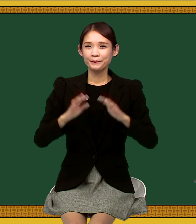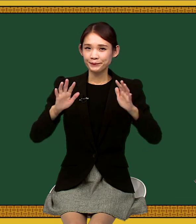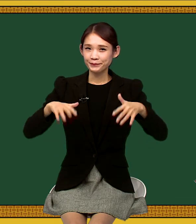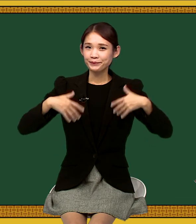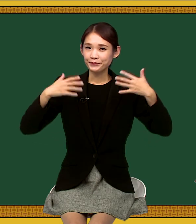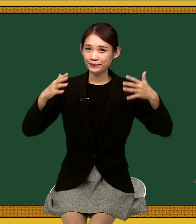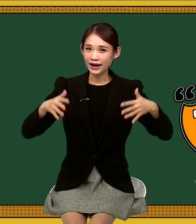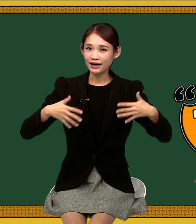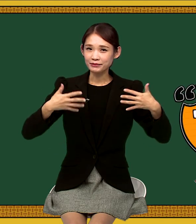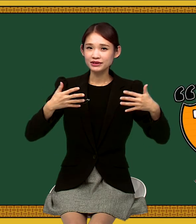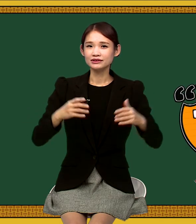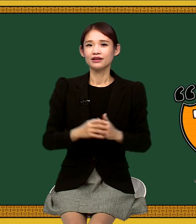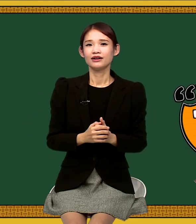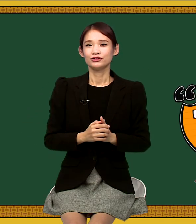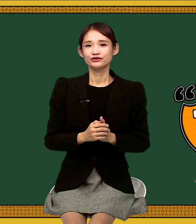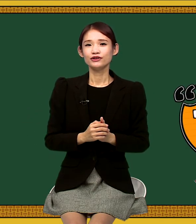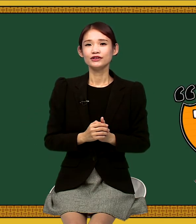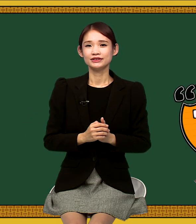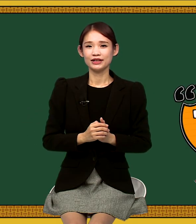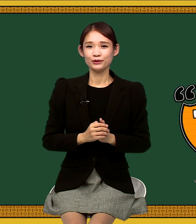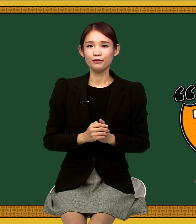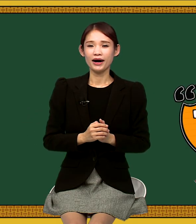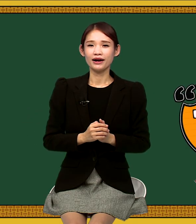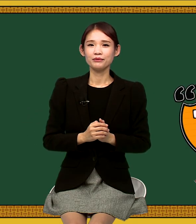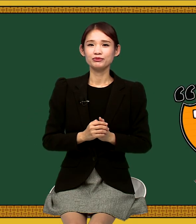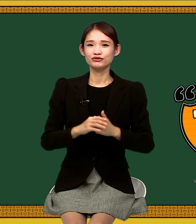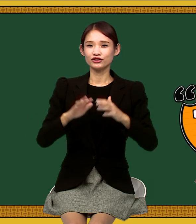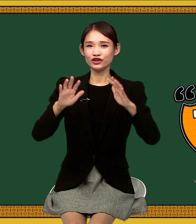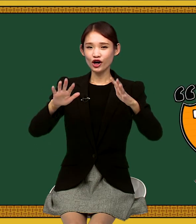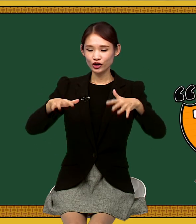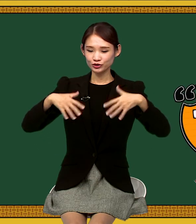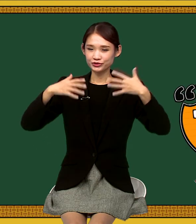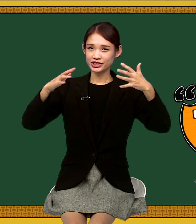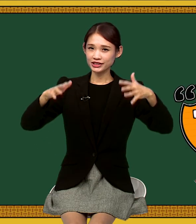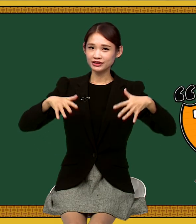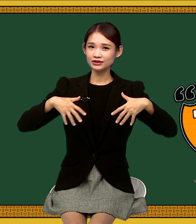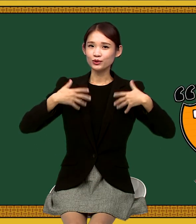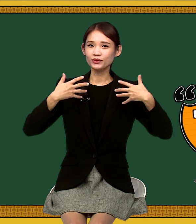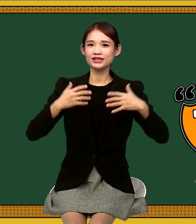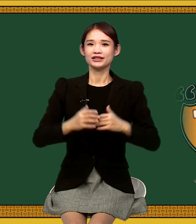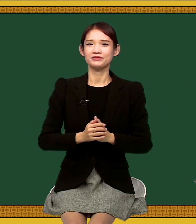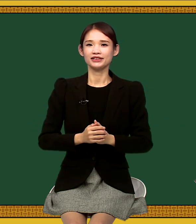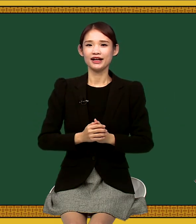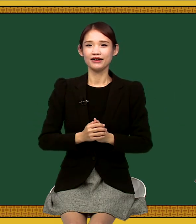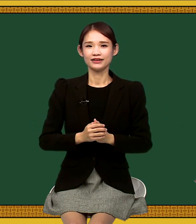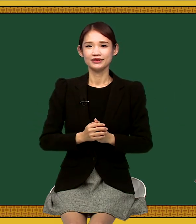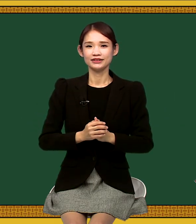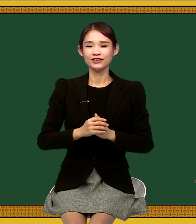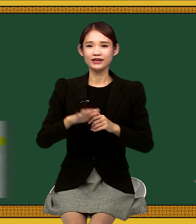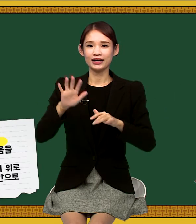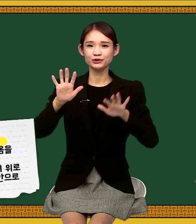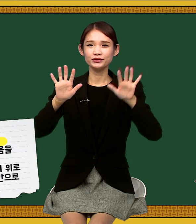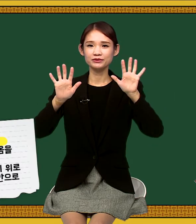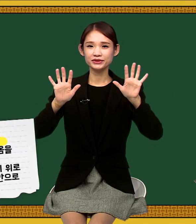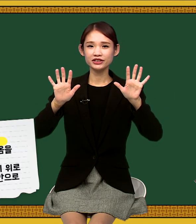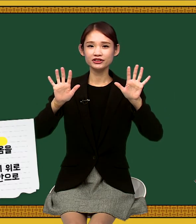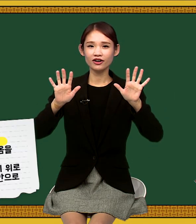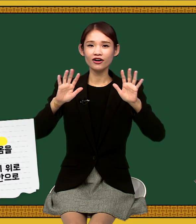발압은 수어 그대로 바람이 불어서 움직이는 동작입니다. 그래서 양손을 펴셔서